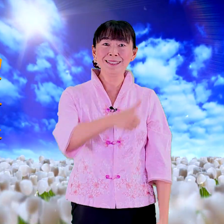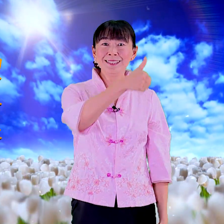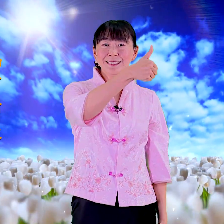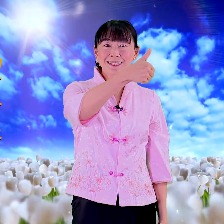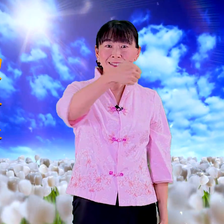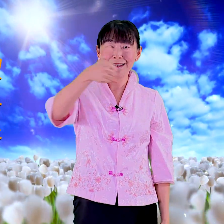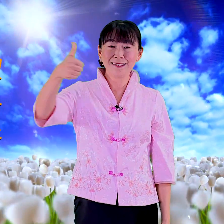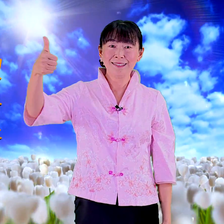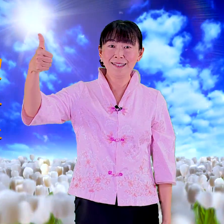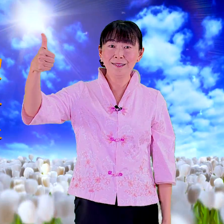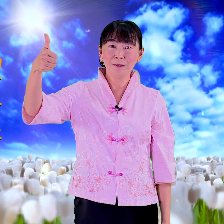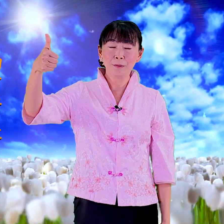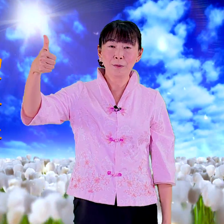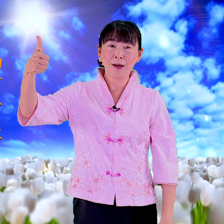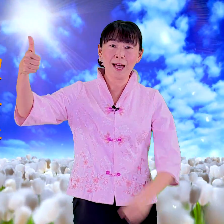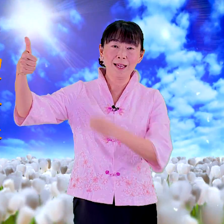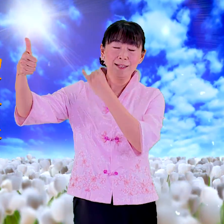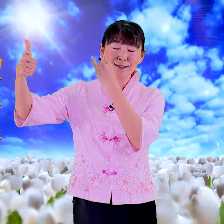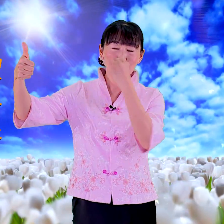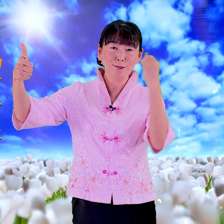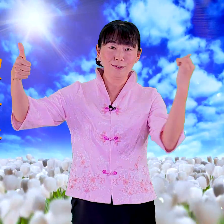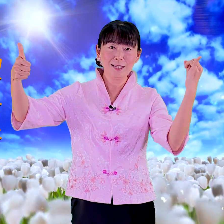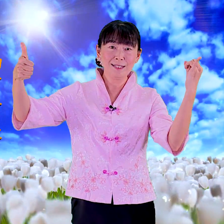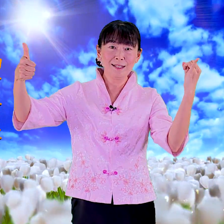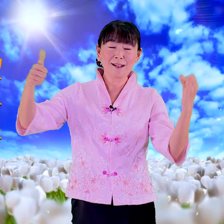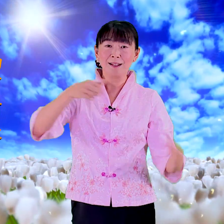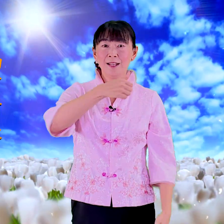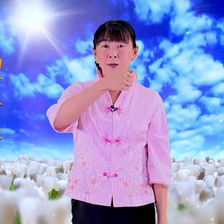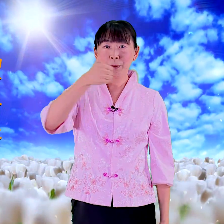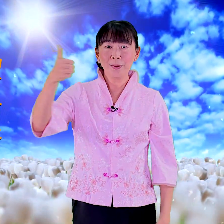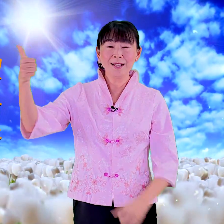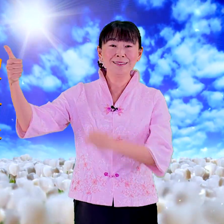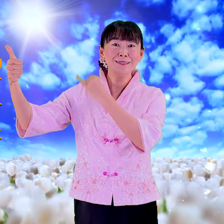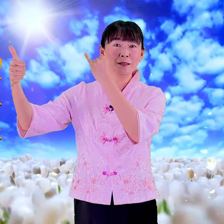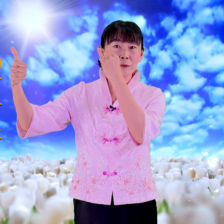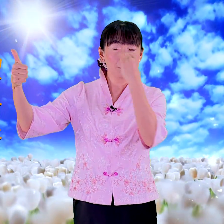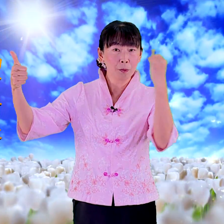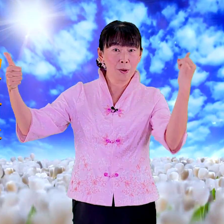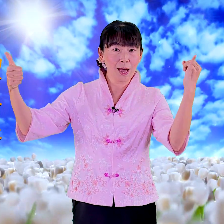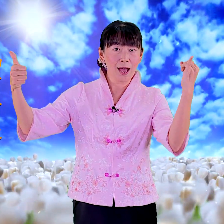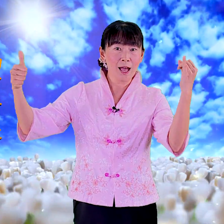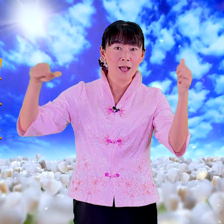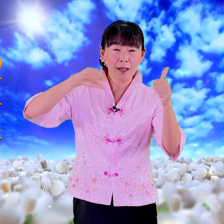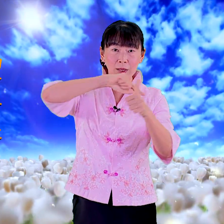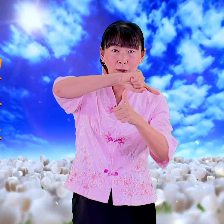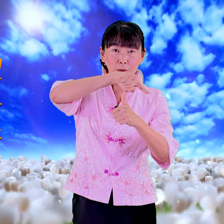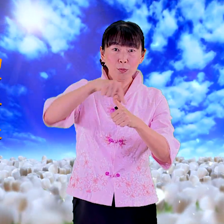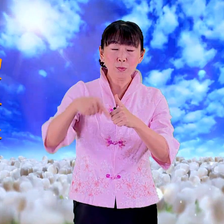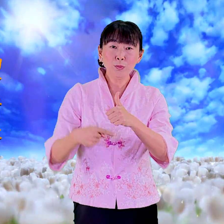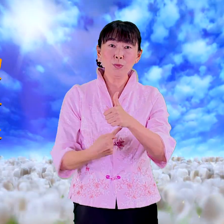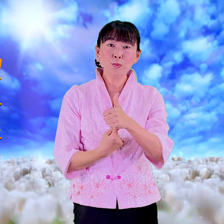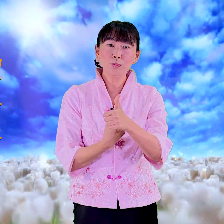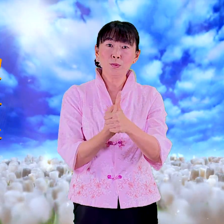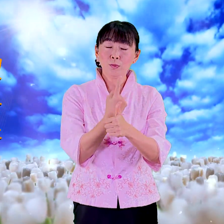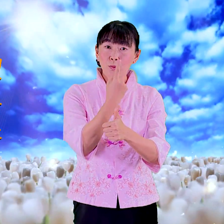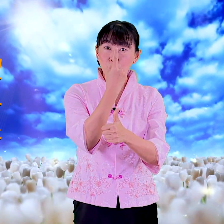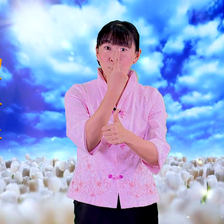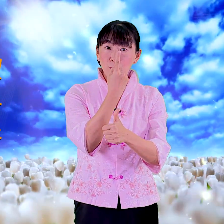男生寡女生关寡孤独